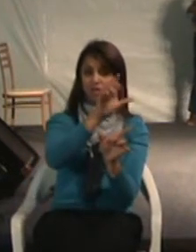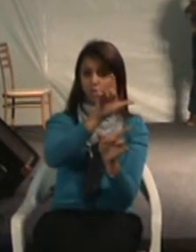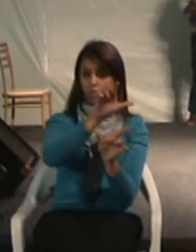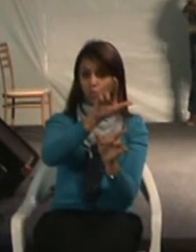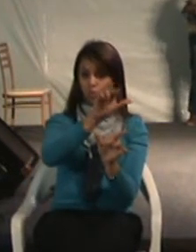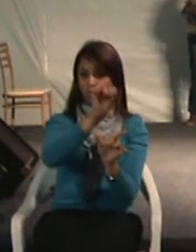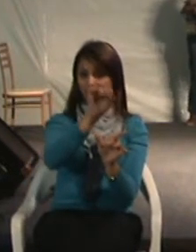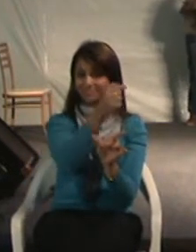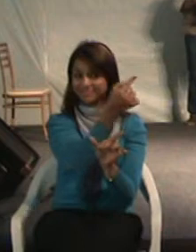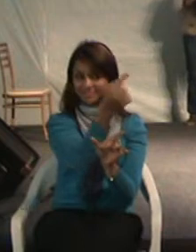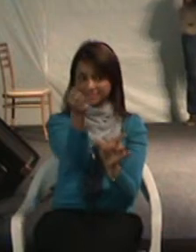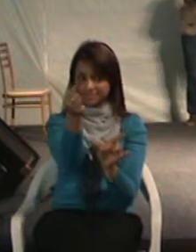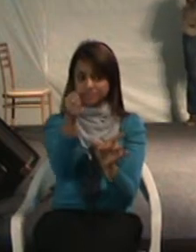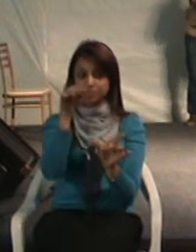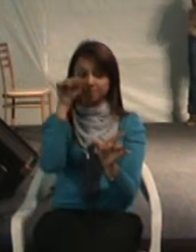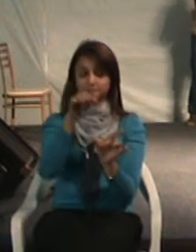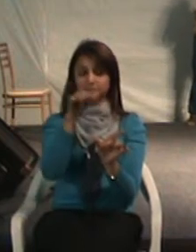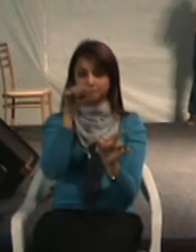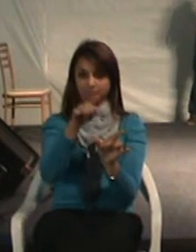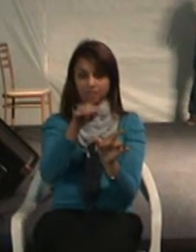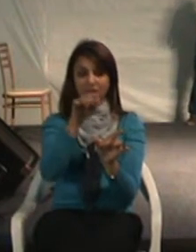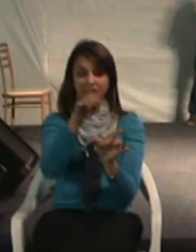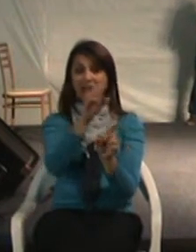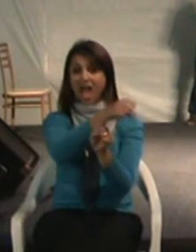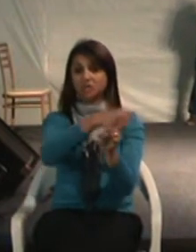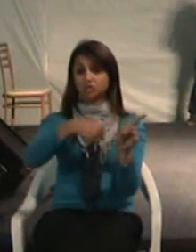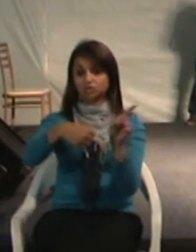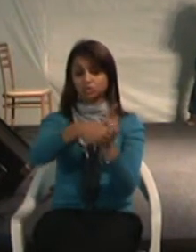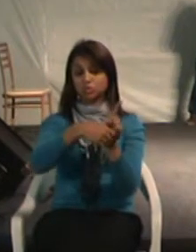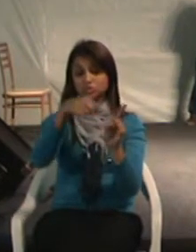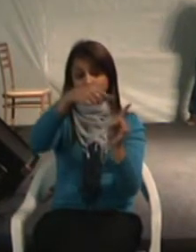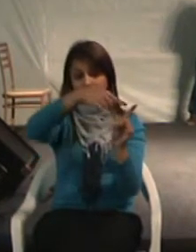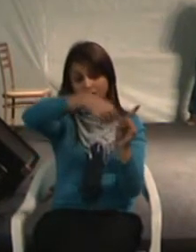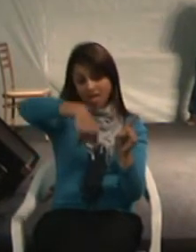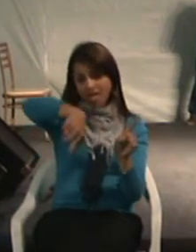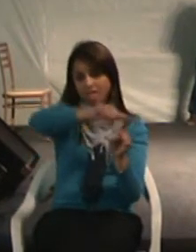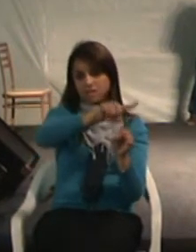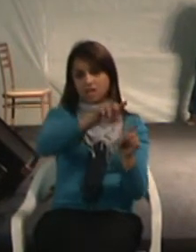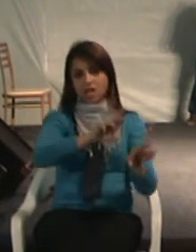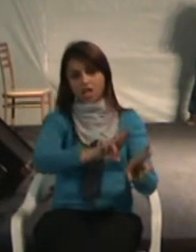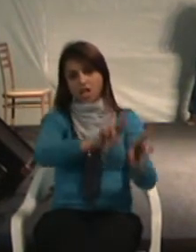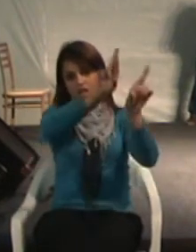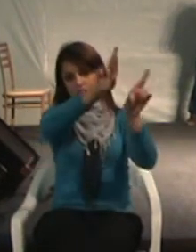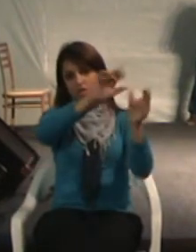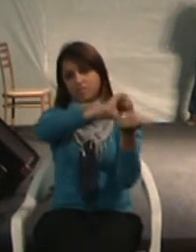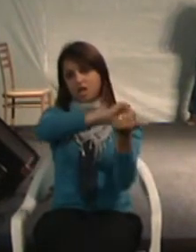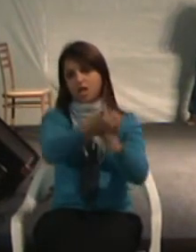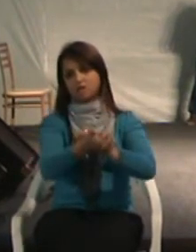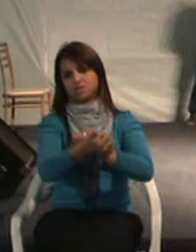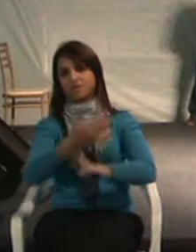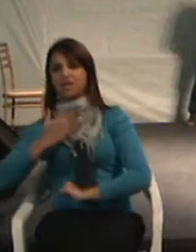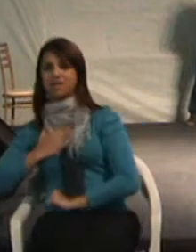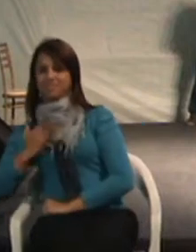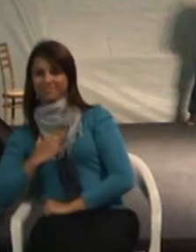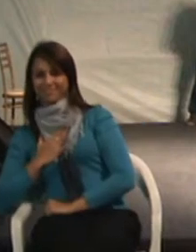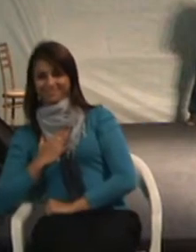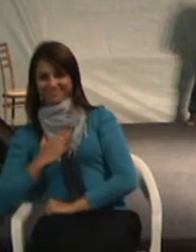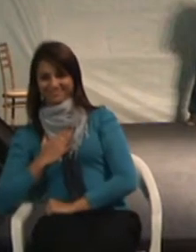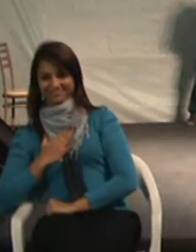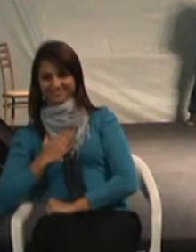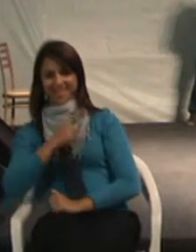é a sociedade que tem que se adequar às minhas